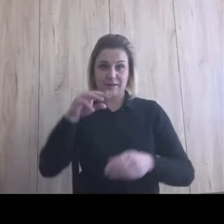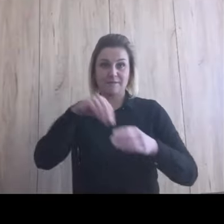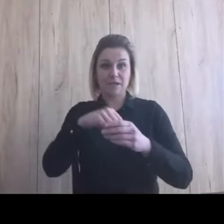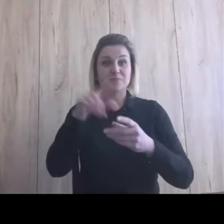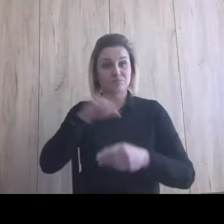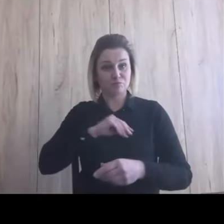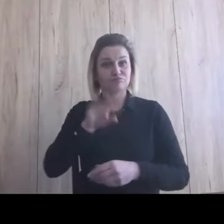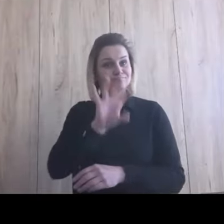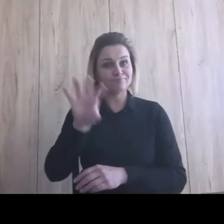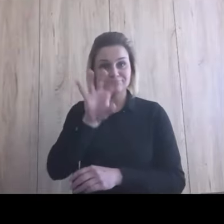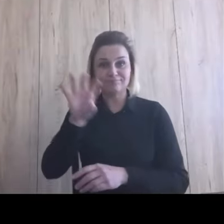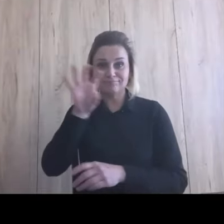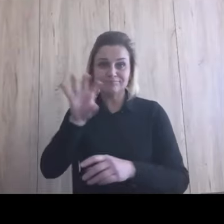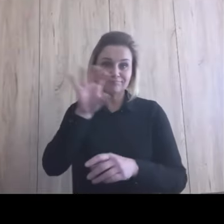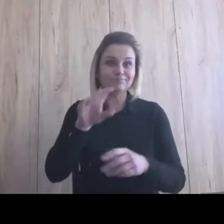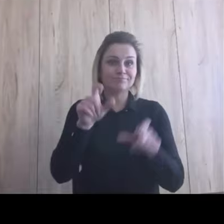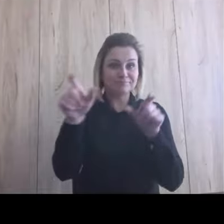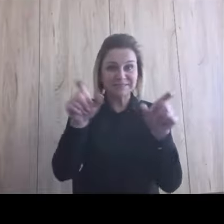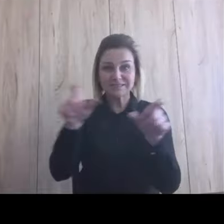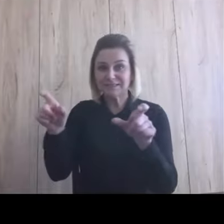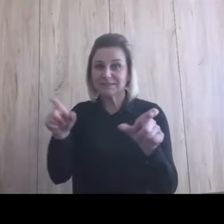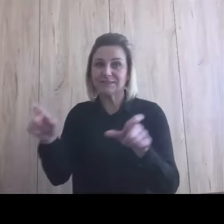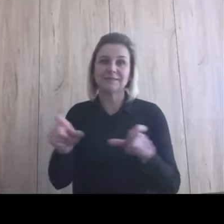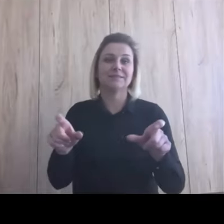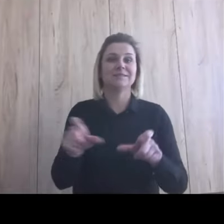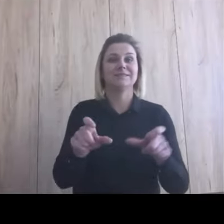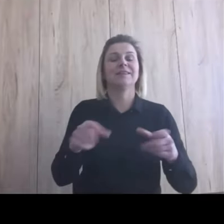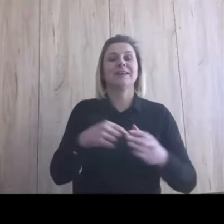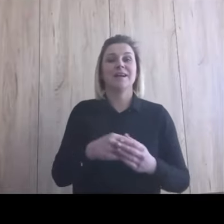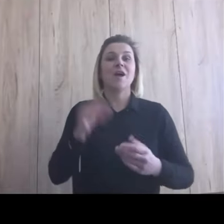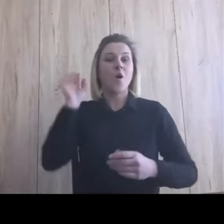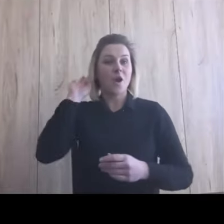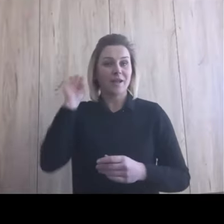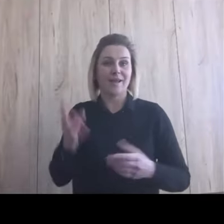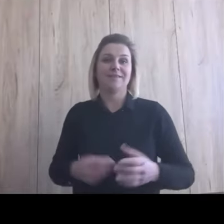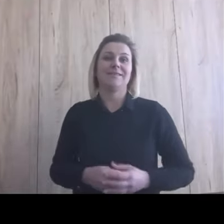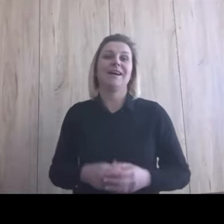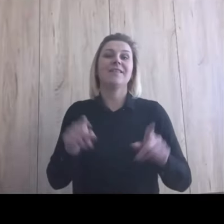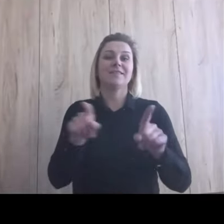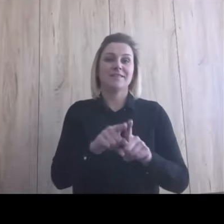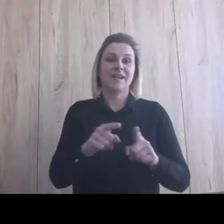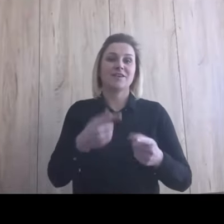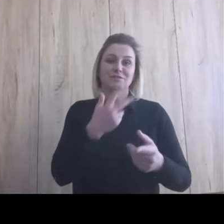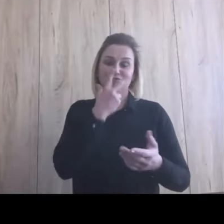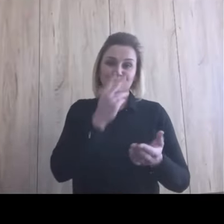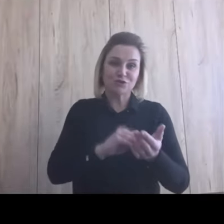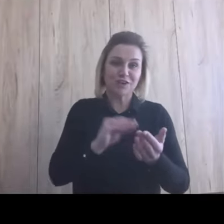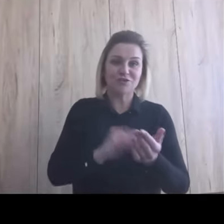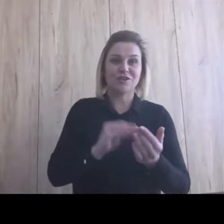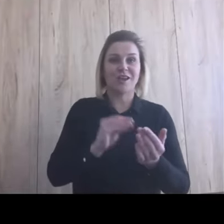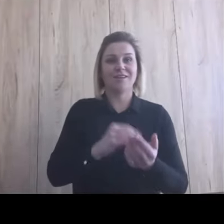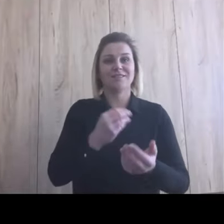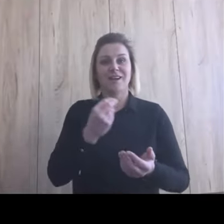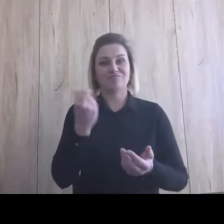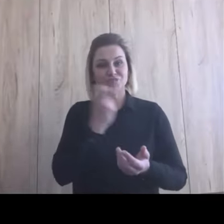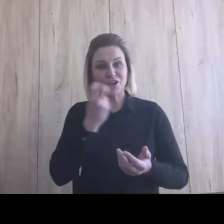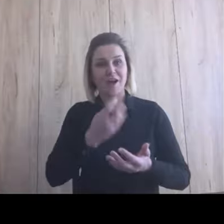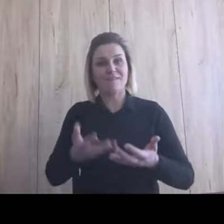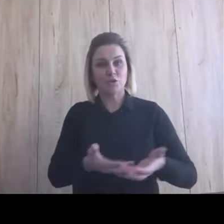pozostawiam Was tym pozytywnym przesłaniem Olgierda i świetnymi doświadczeniami Towarzystwa Gest